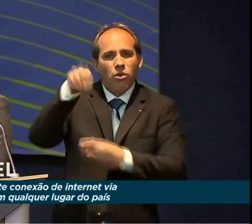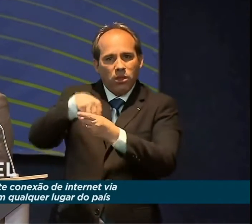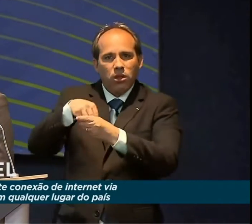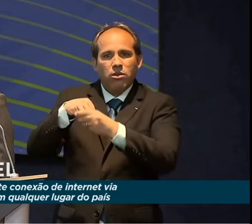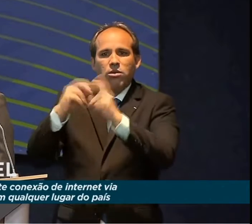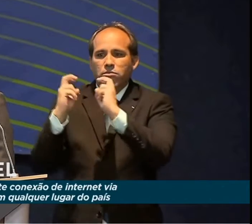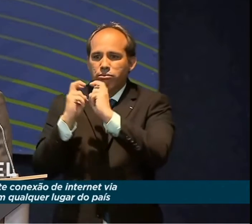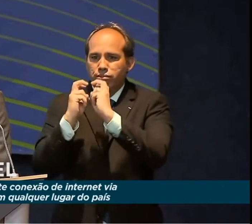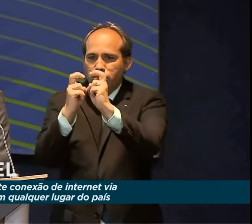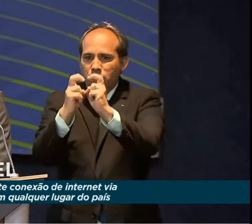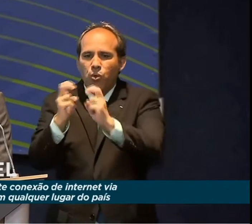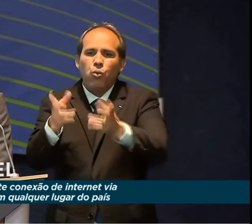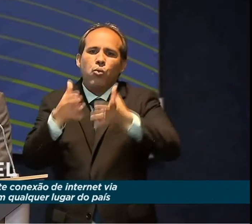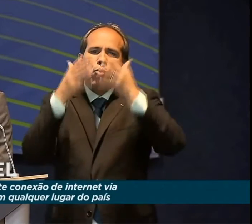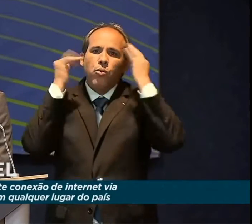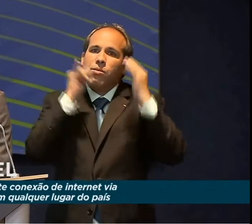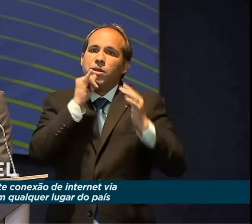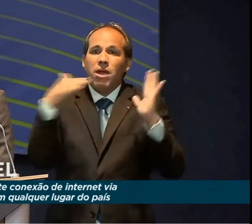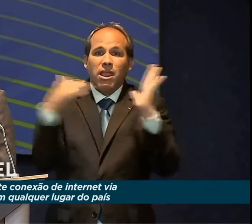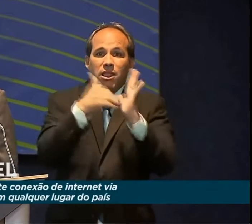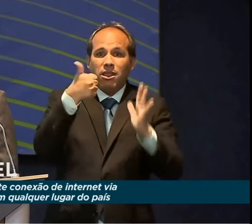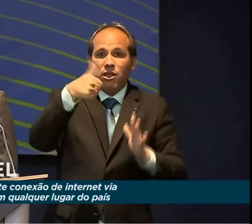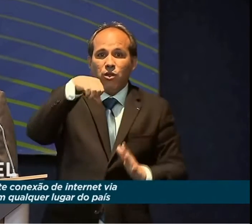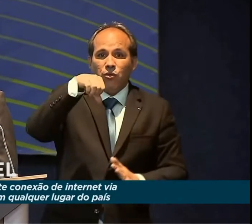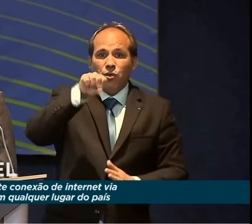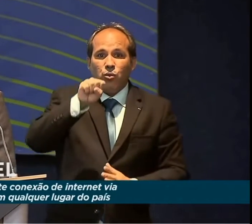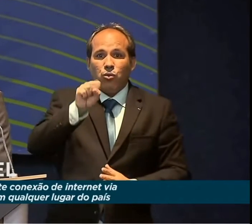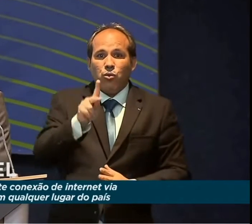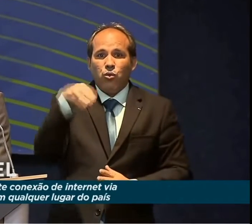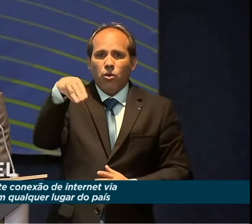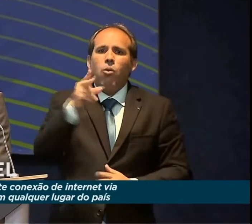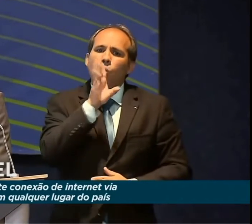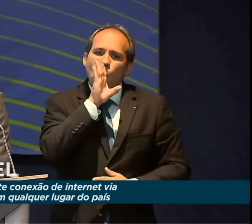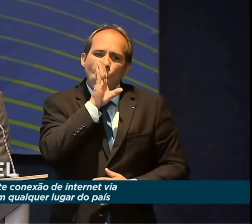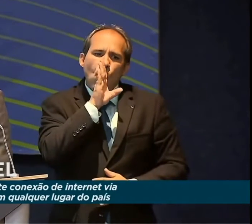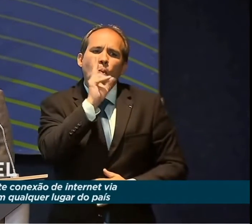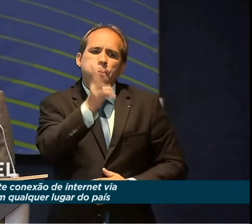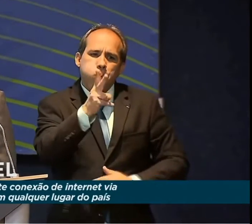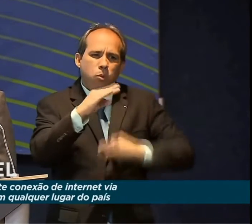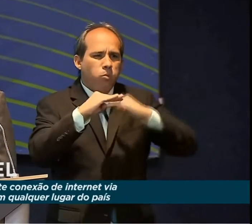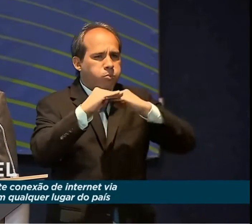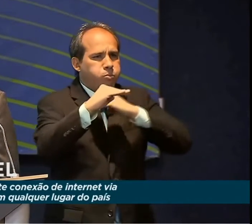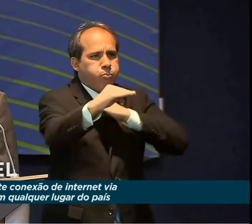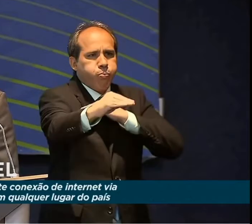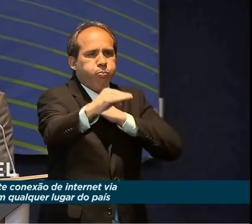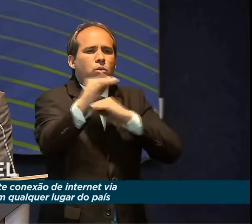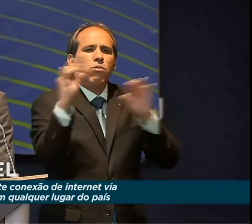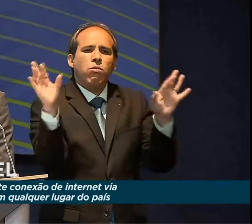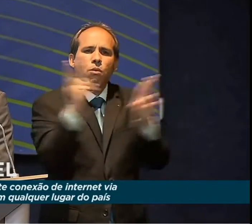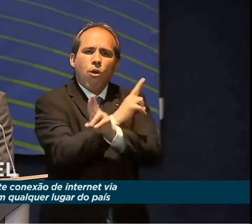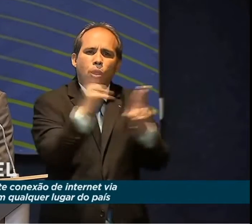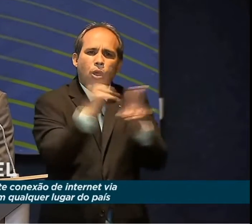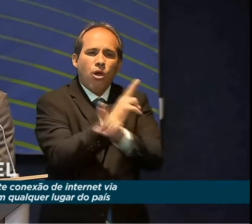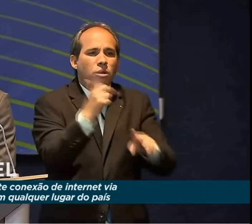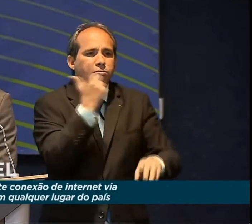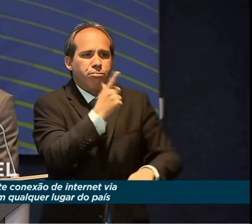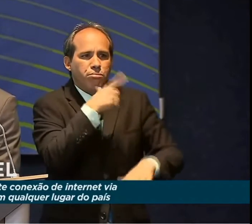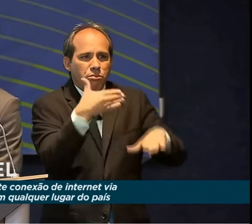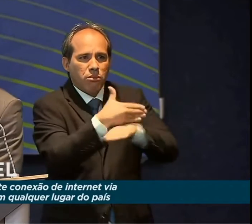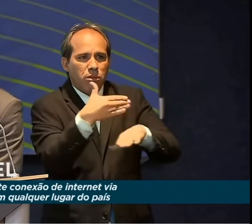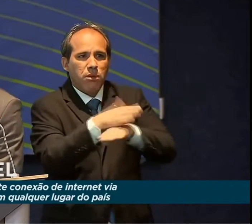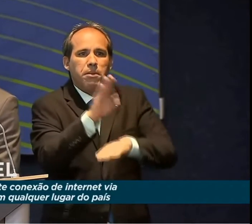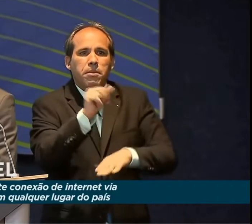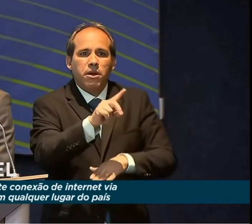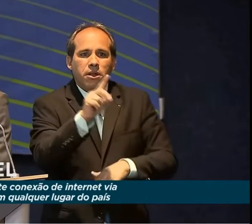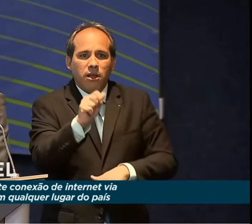chegar a 198 km por hora que ela mantém a estabilidade e tem acesso a banda K de alta velocidade.